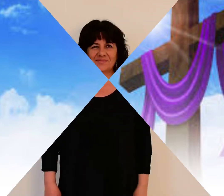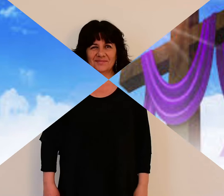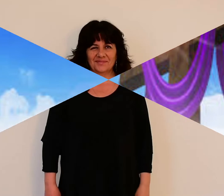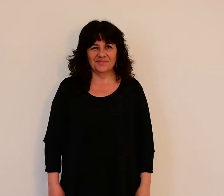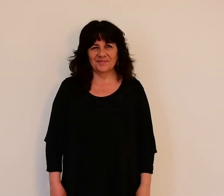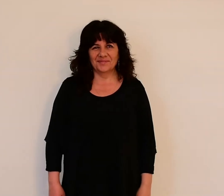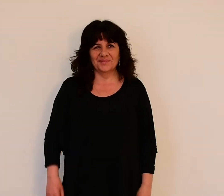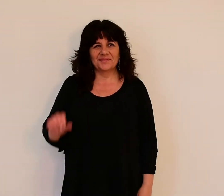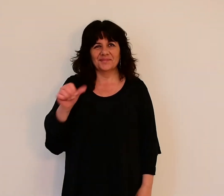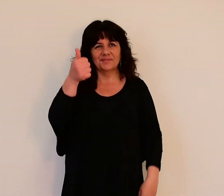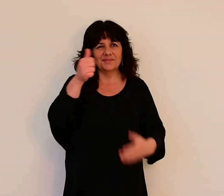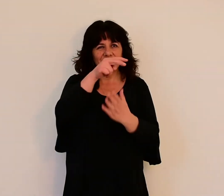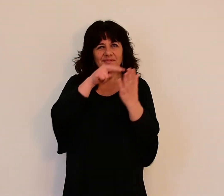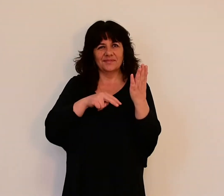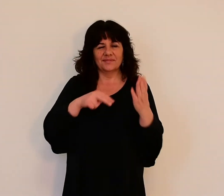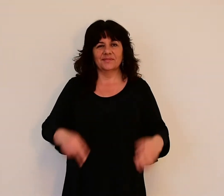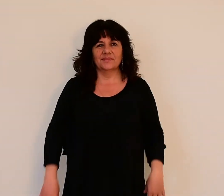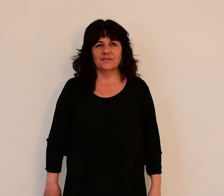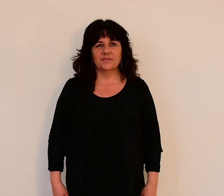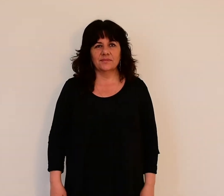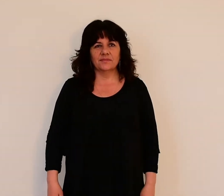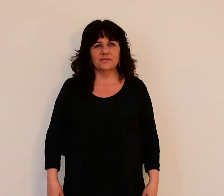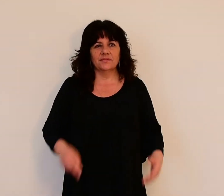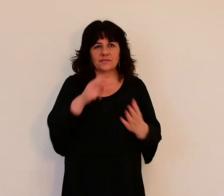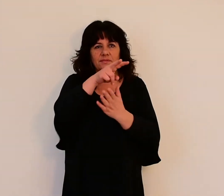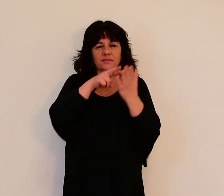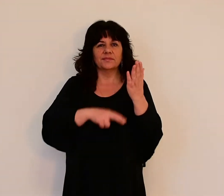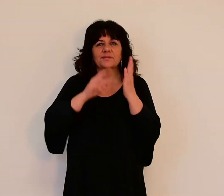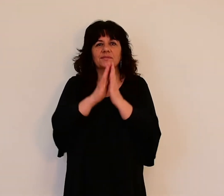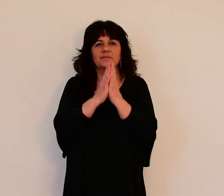1ère lecture Lecture du livre de la Genèse